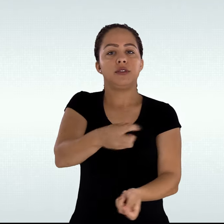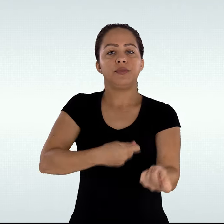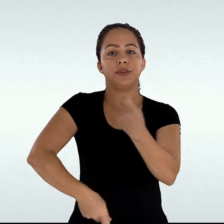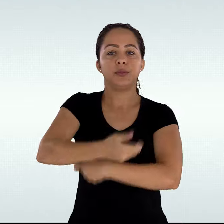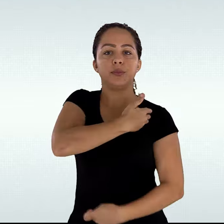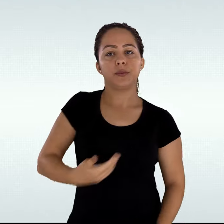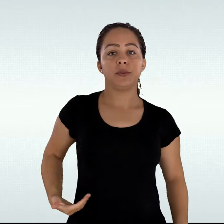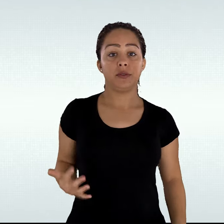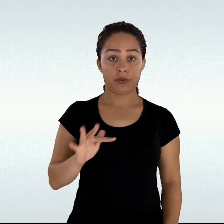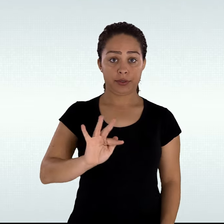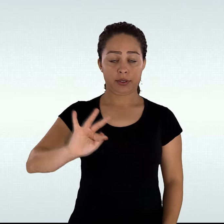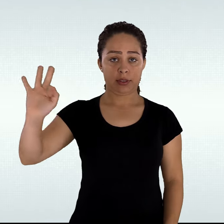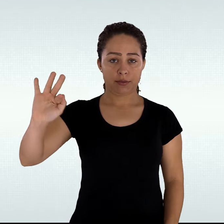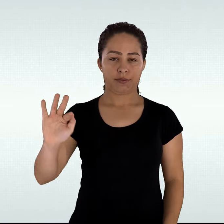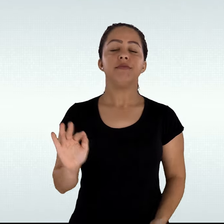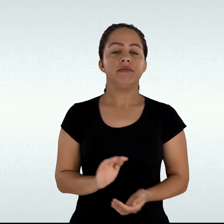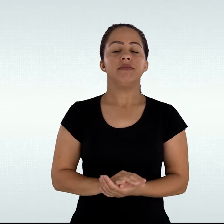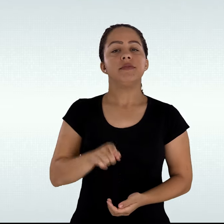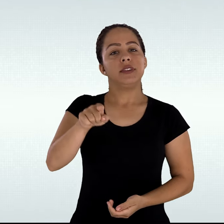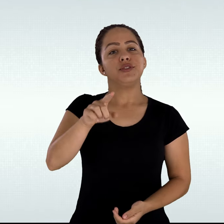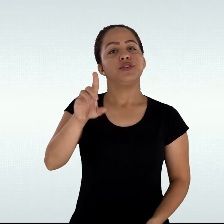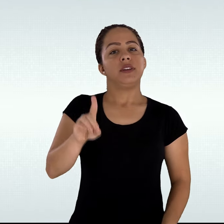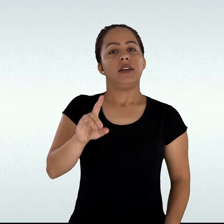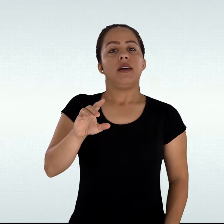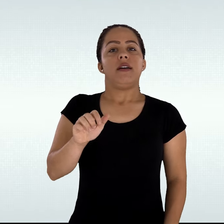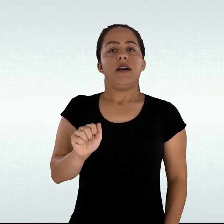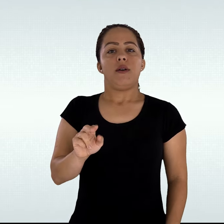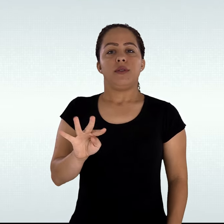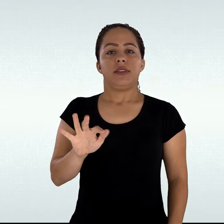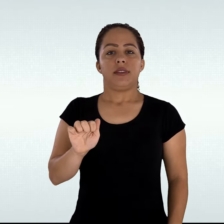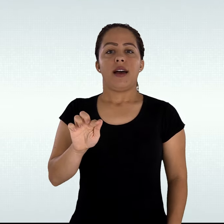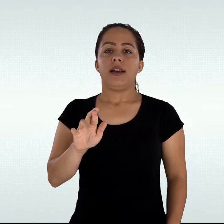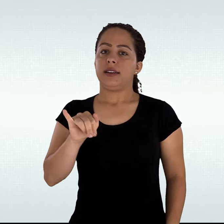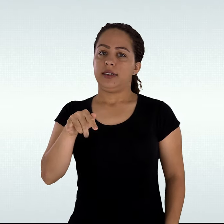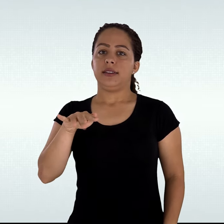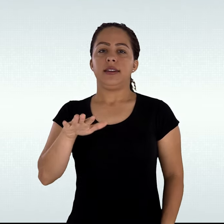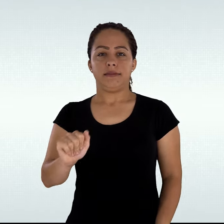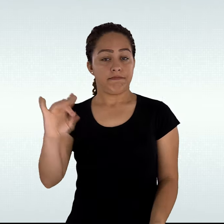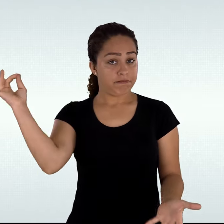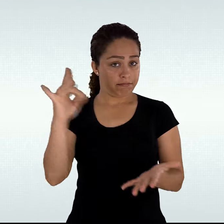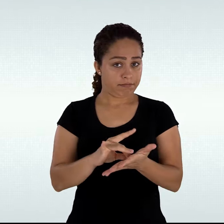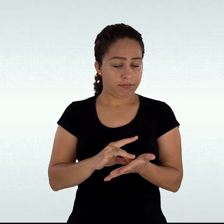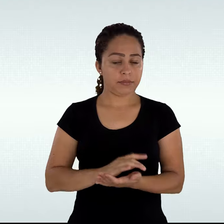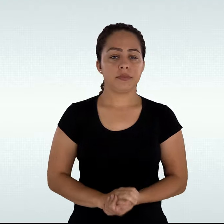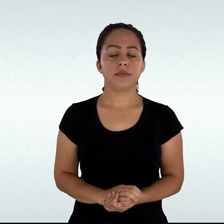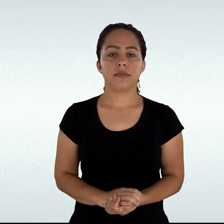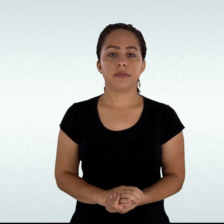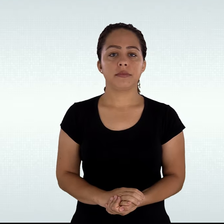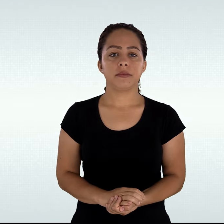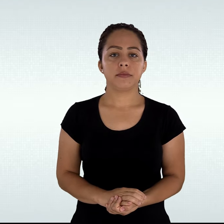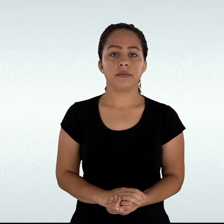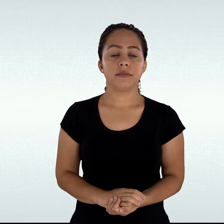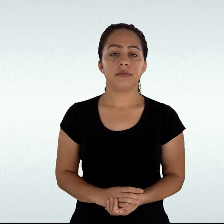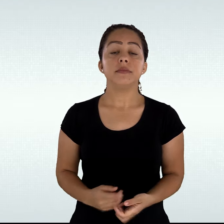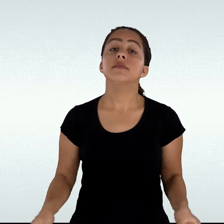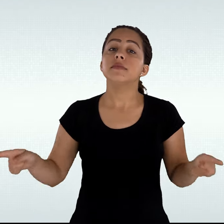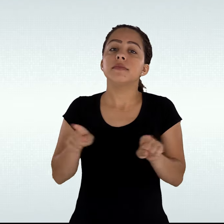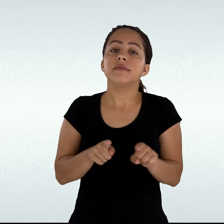transexuais no âmbito da administração pública federal direta, autárquica e fundacional.